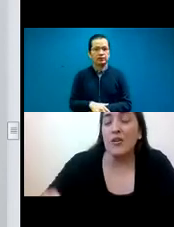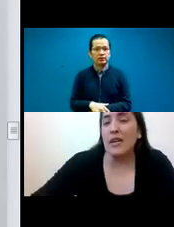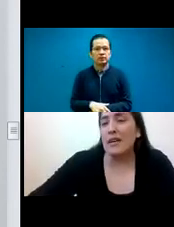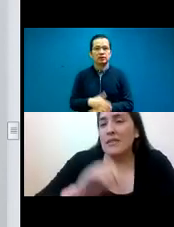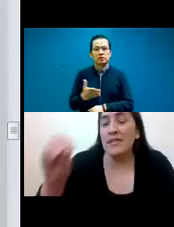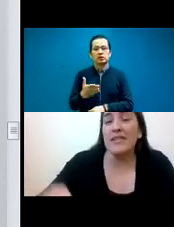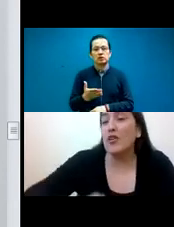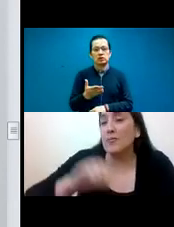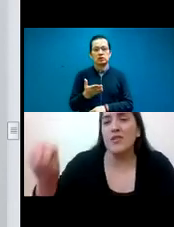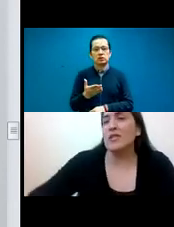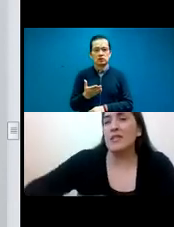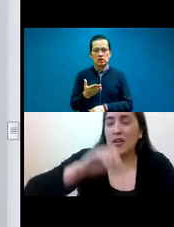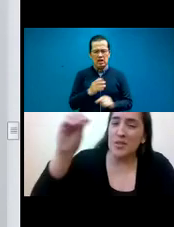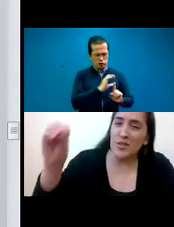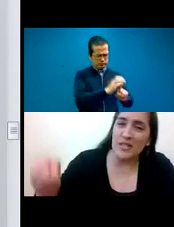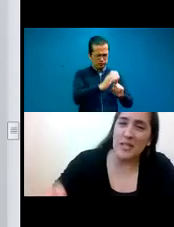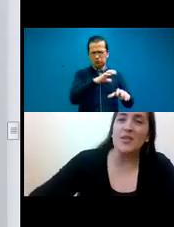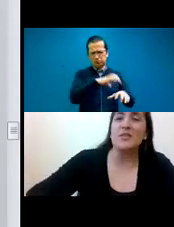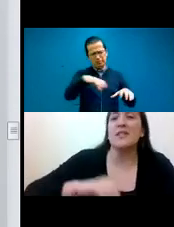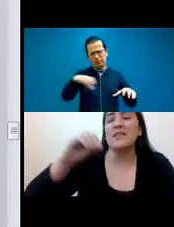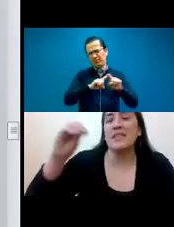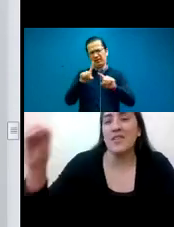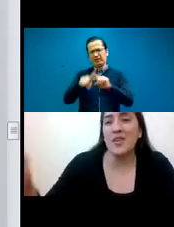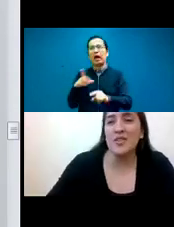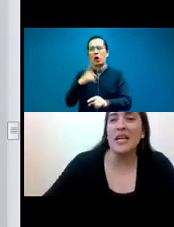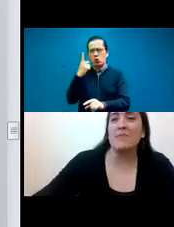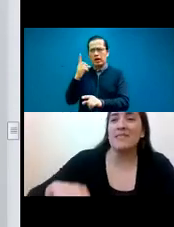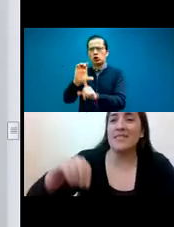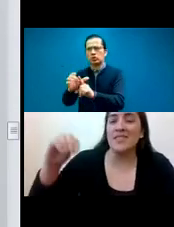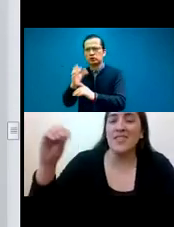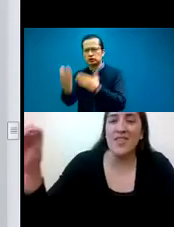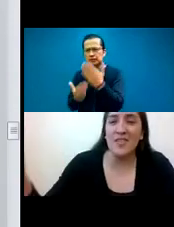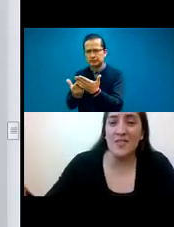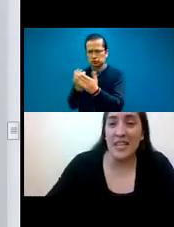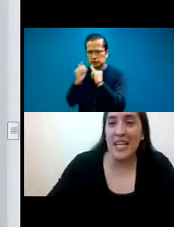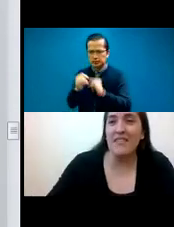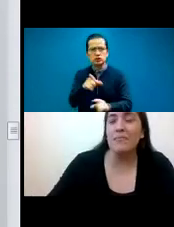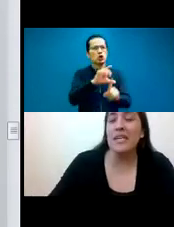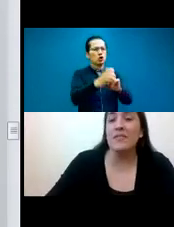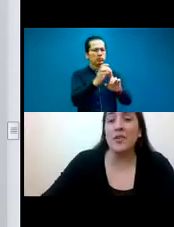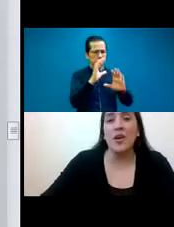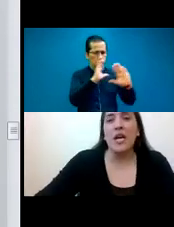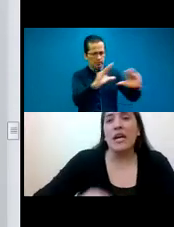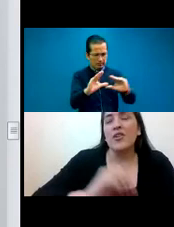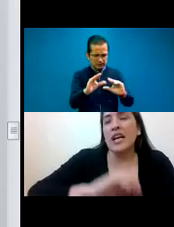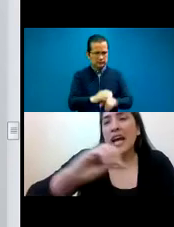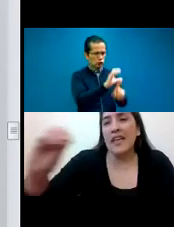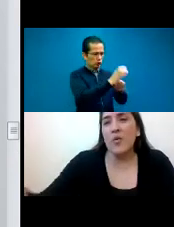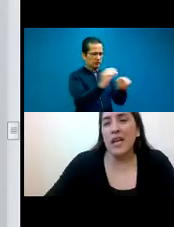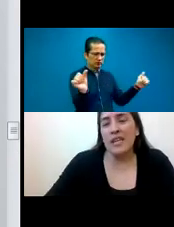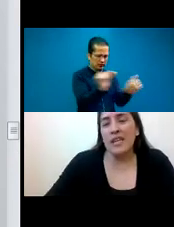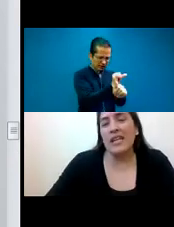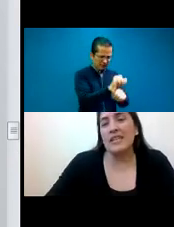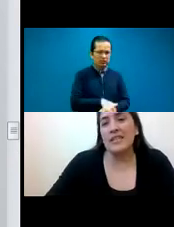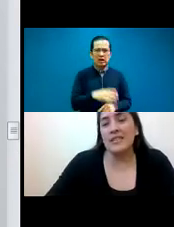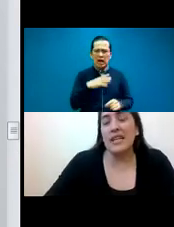también distintas comisiones, la Comisión de Servicios de Interpretación, de Capacitación, de Relevamiento, creo que cada